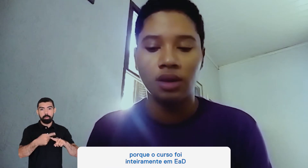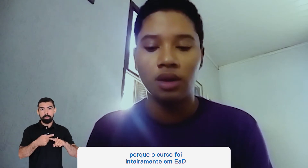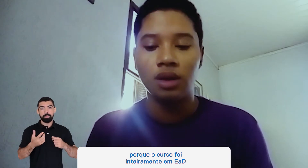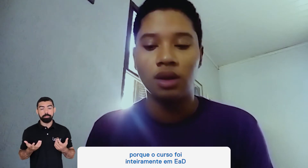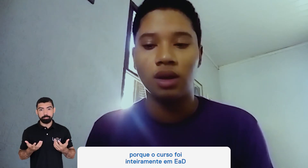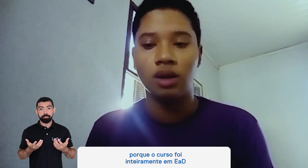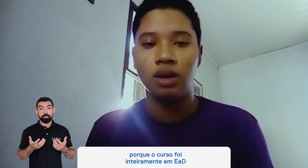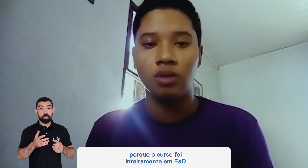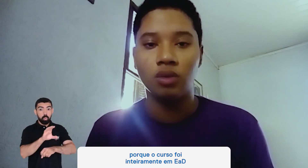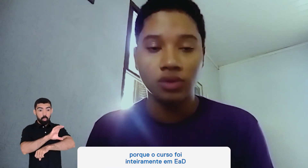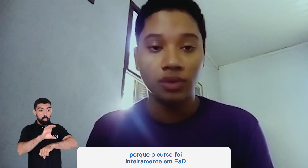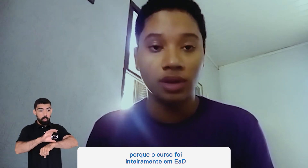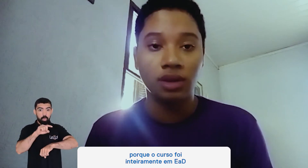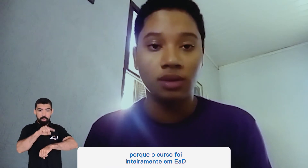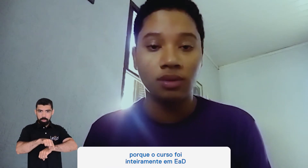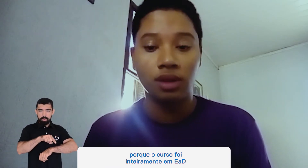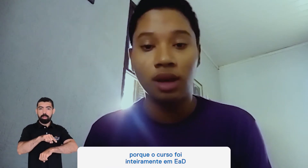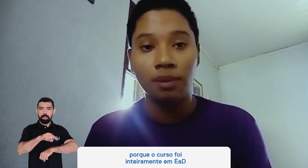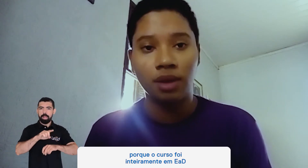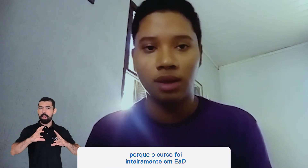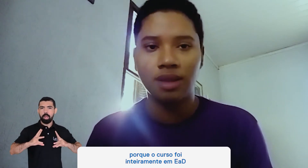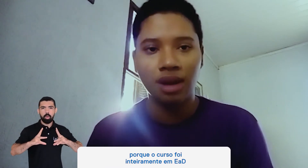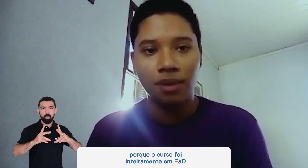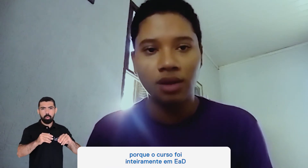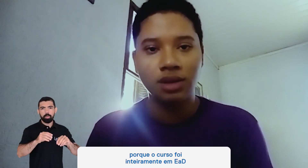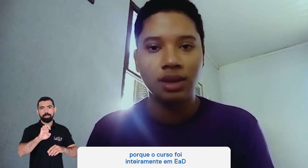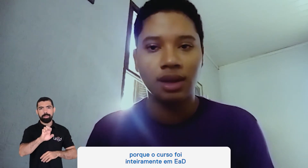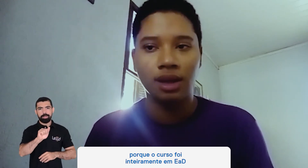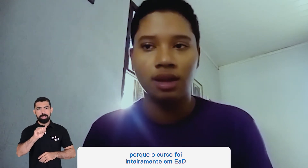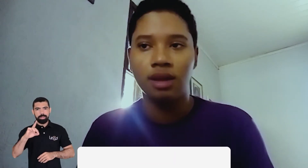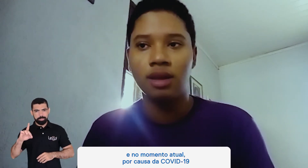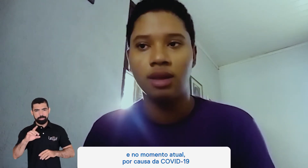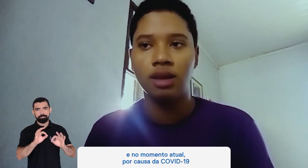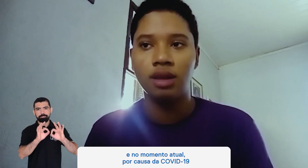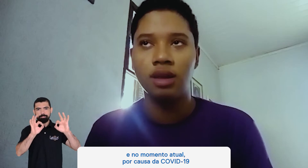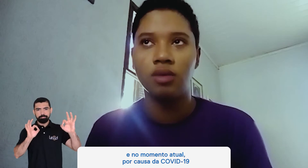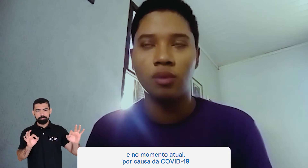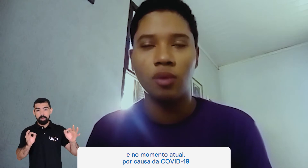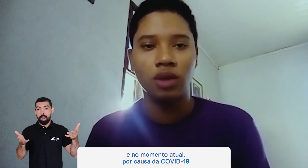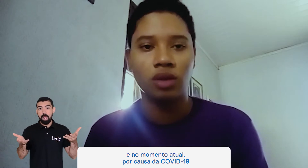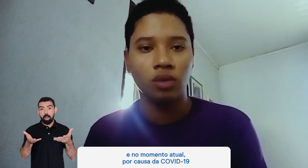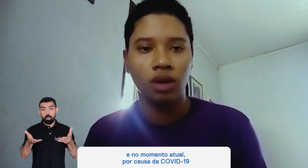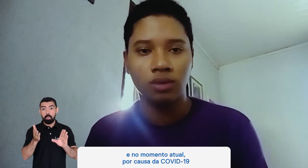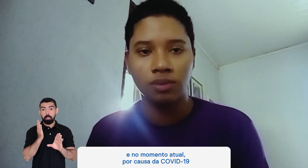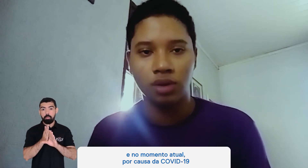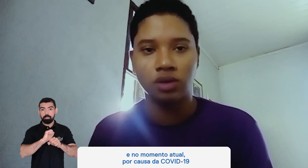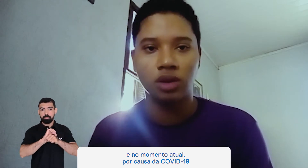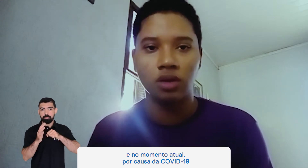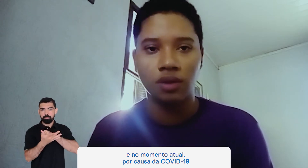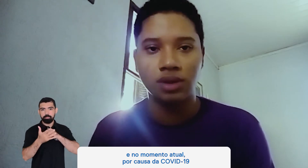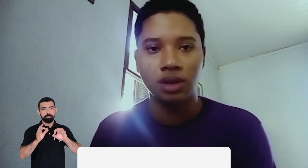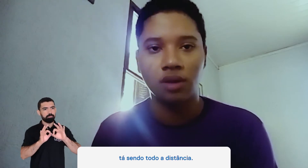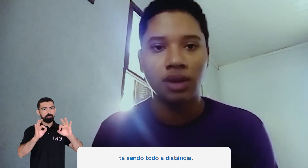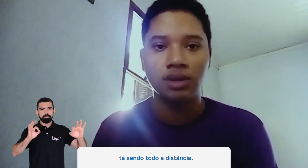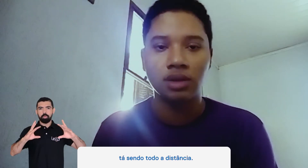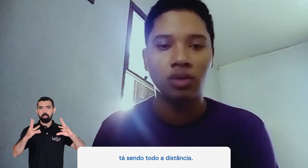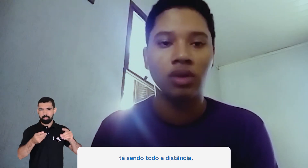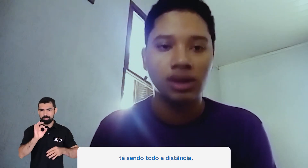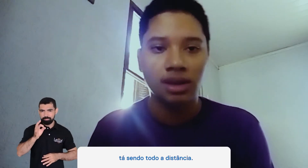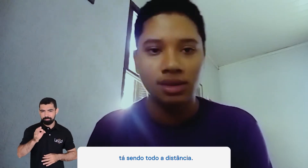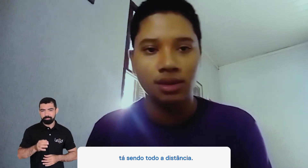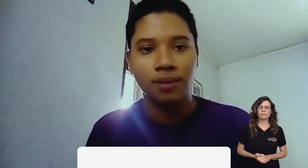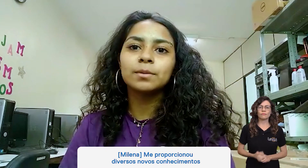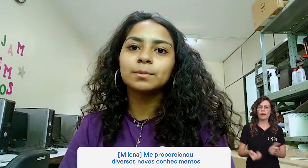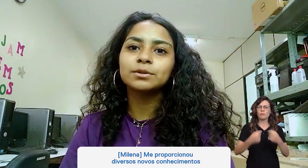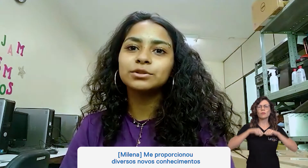o curso foi inteiramente EAD. E, no momento atual, por causa da Covid-19, está sendo